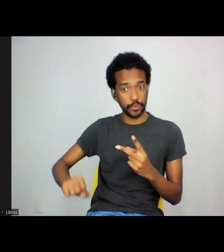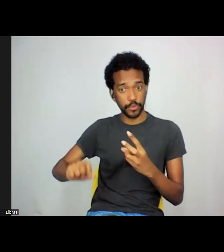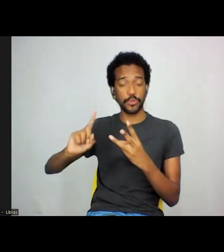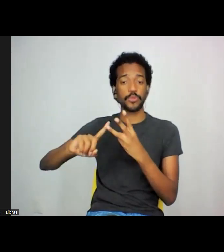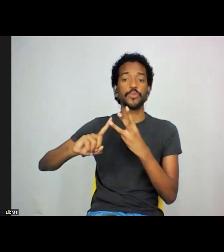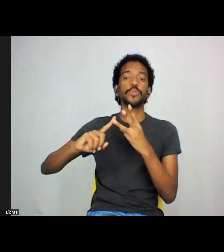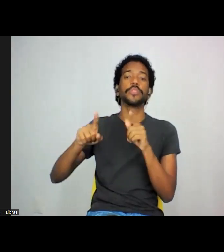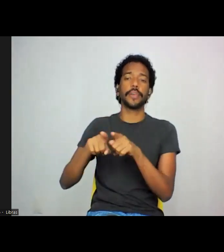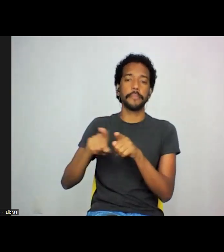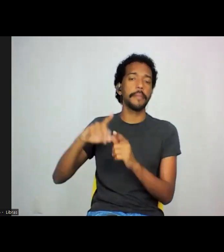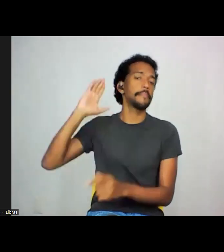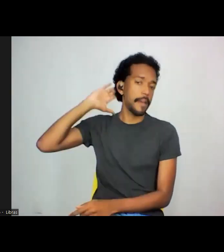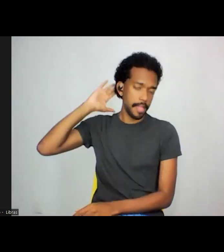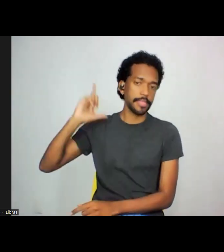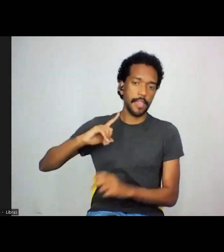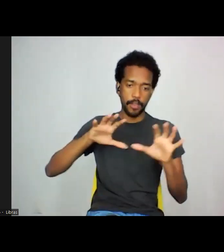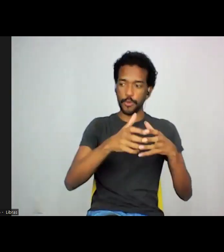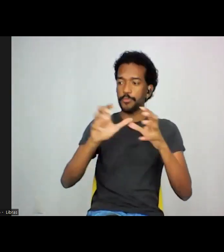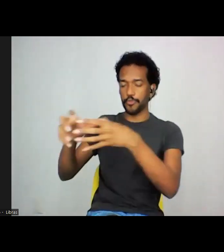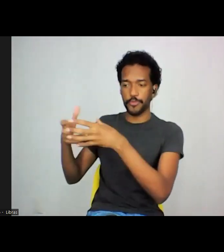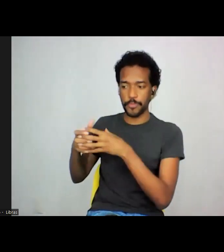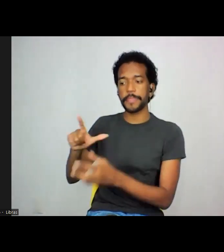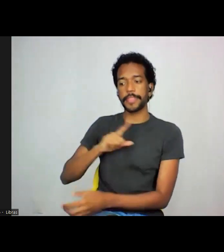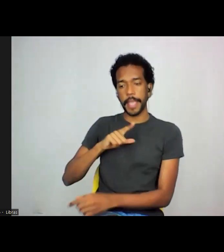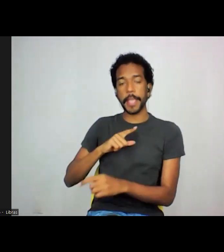E, claro, depois se espalhou em vários estados,